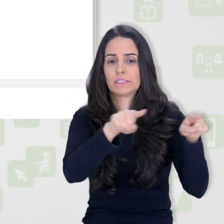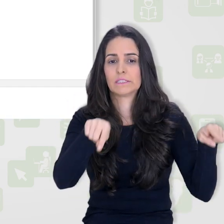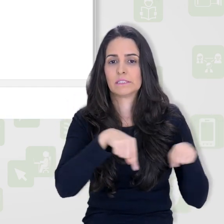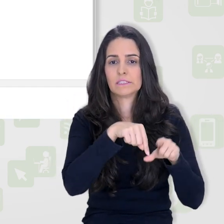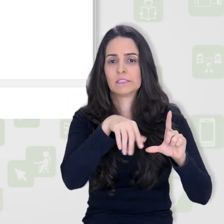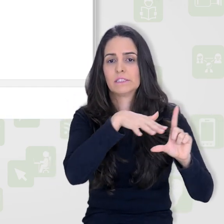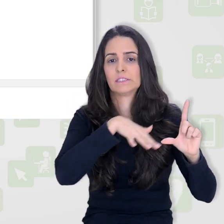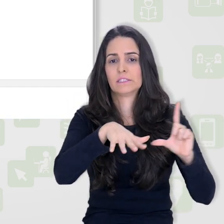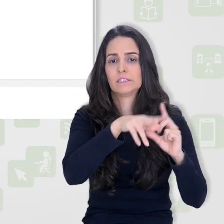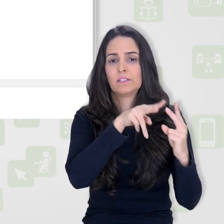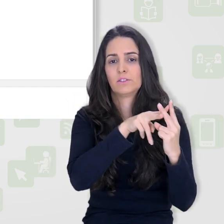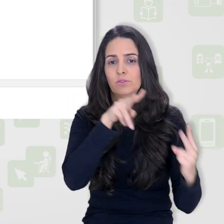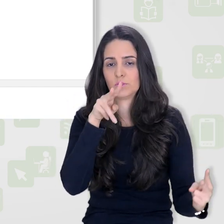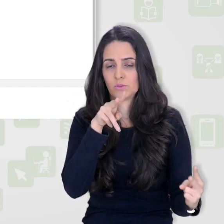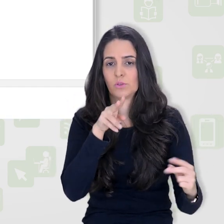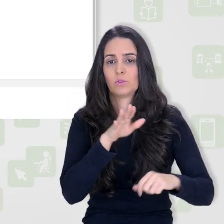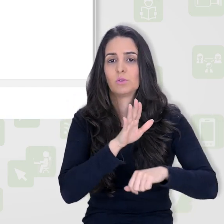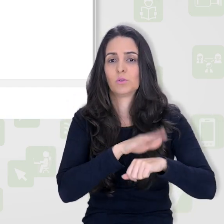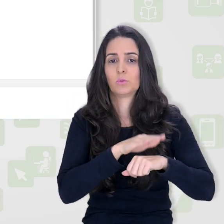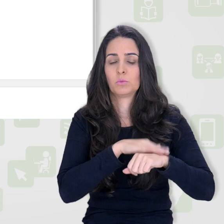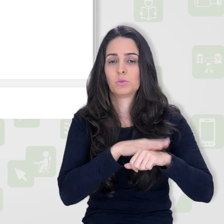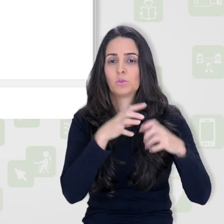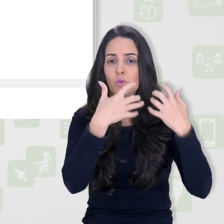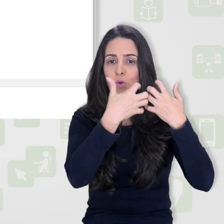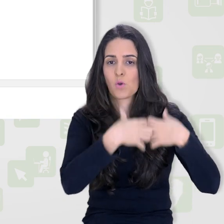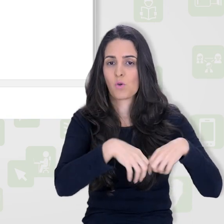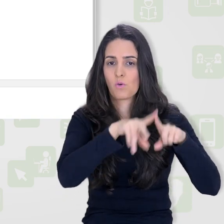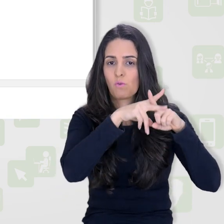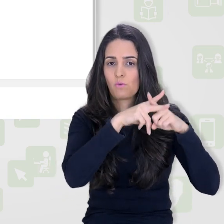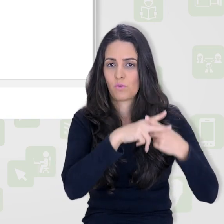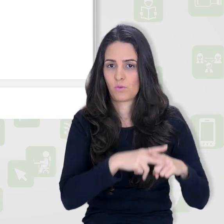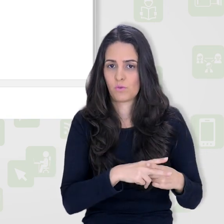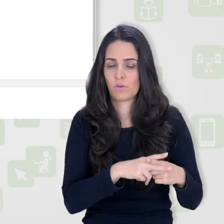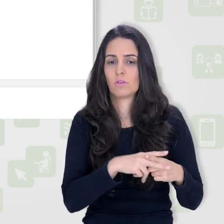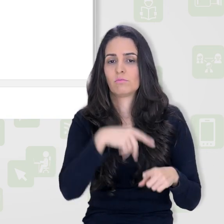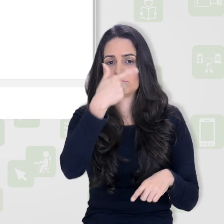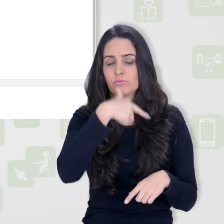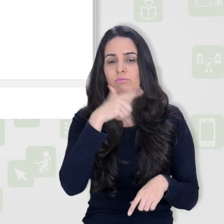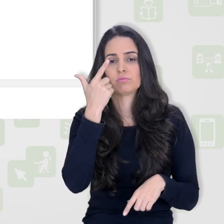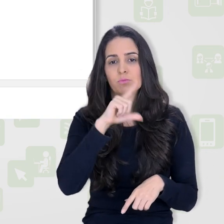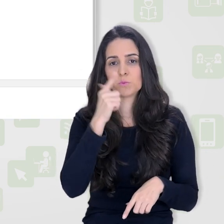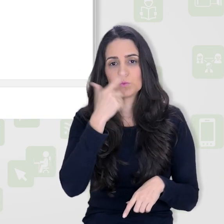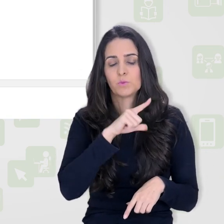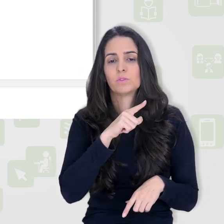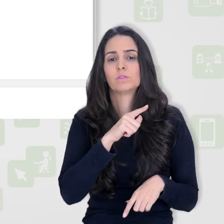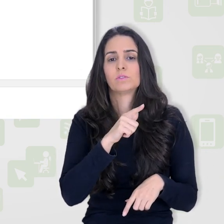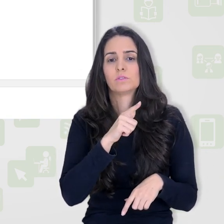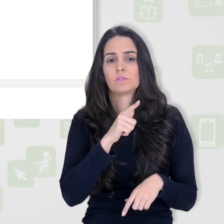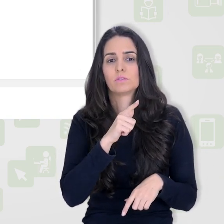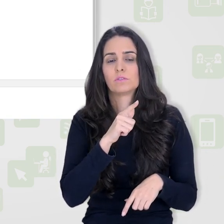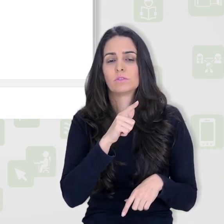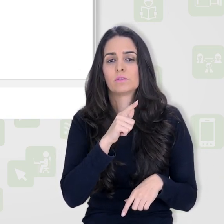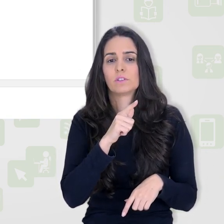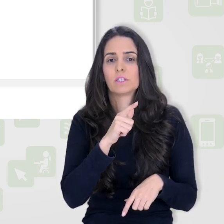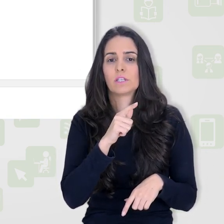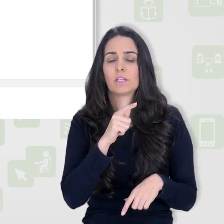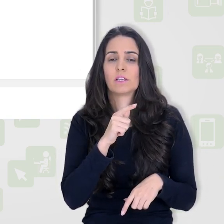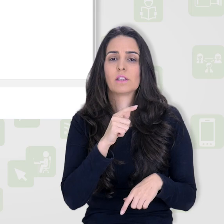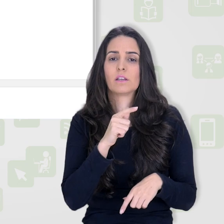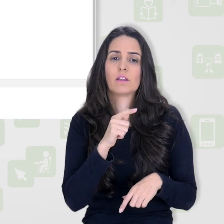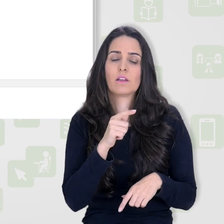categorias na minha sala virtual, para que, no momento de configurar um questionário, eu consiga